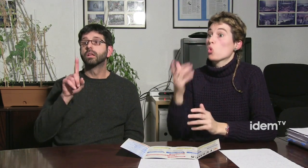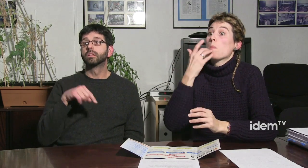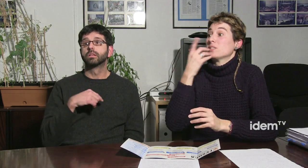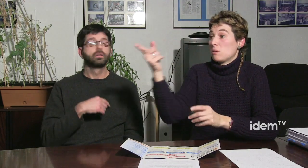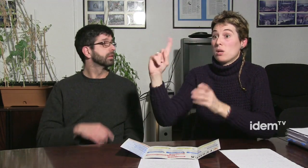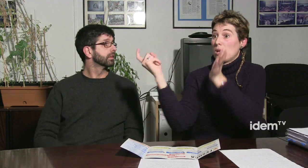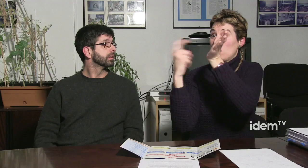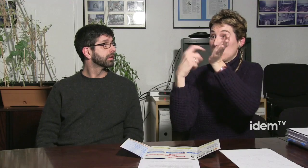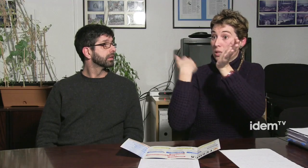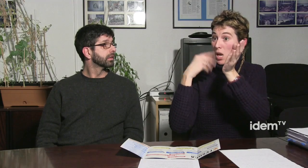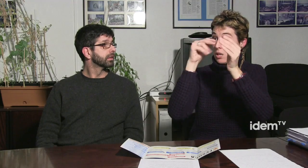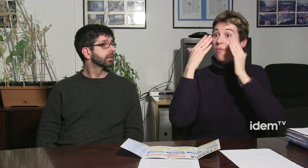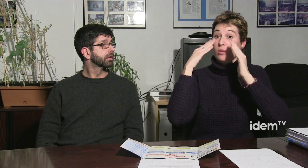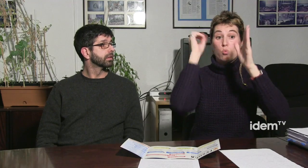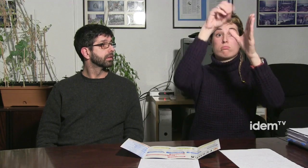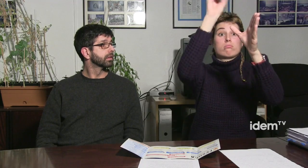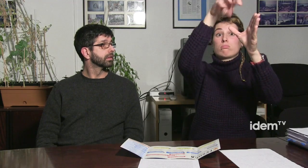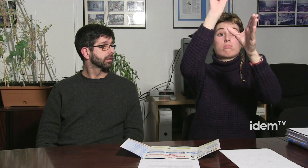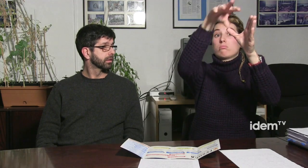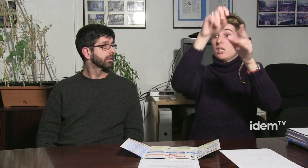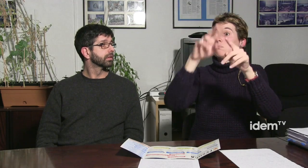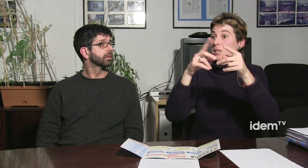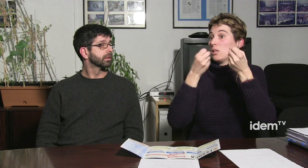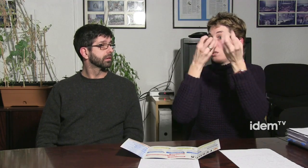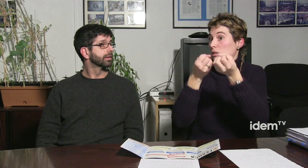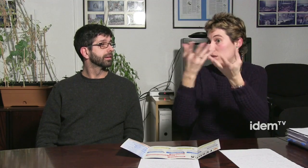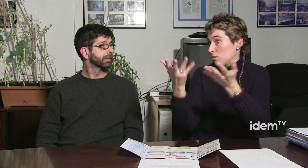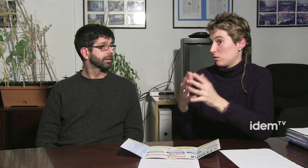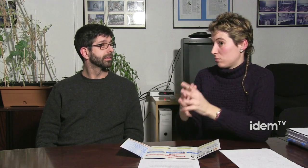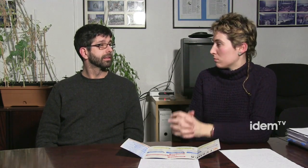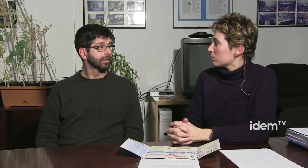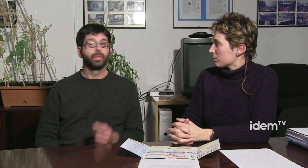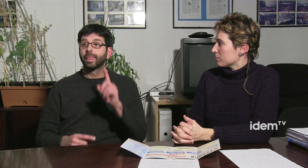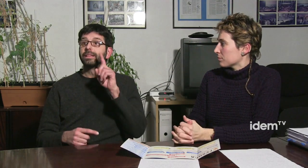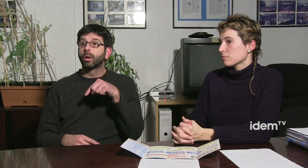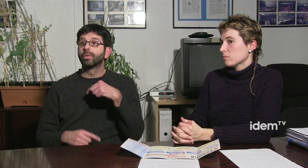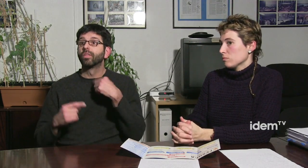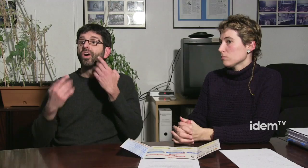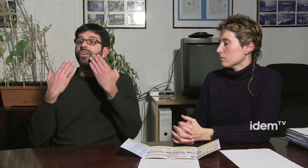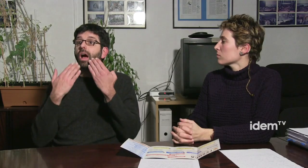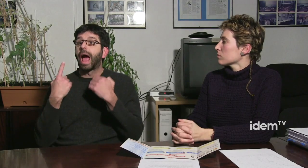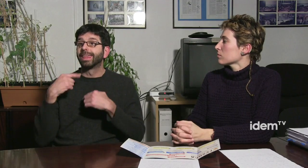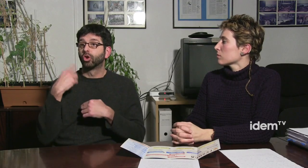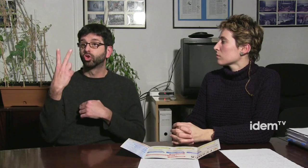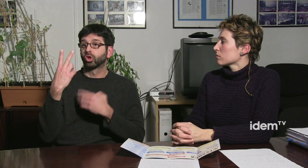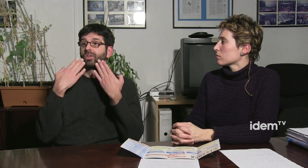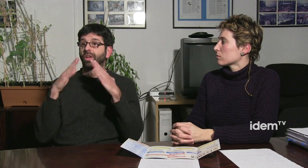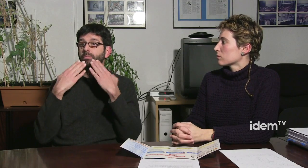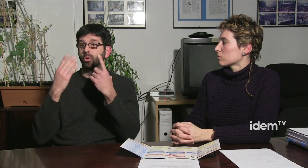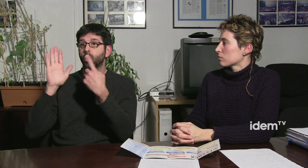pot utilitzar-la i qualsevol cosa qualsevol informació es pot afegir